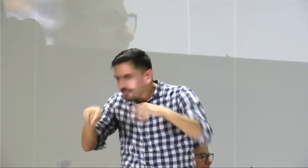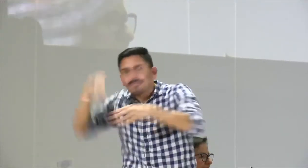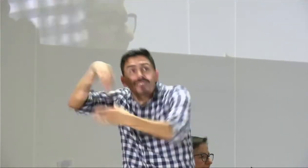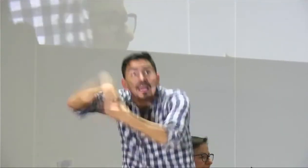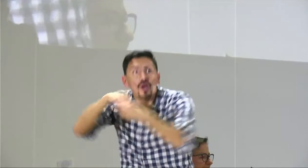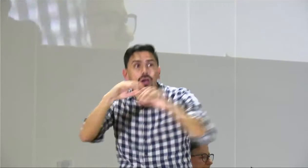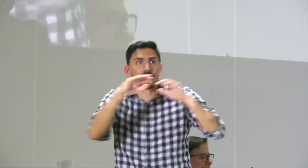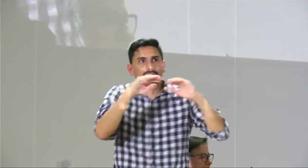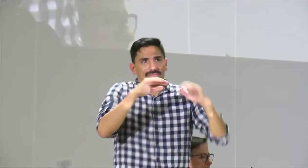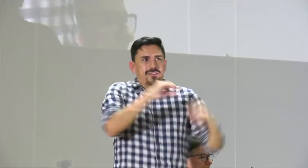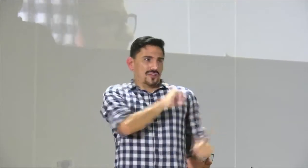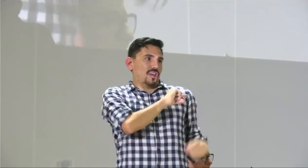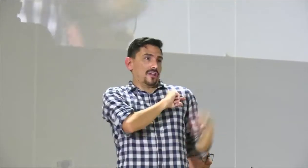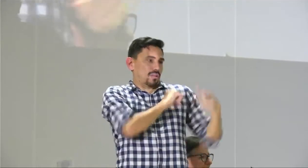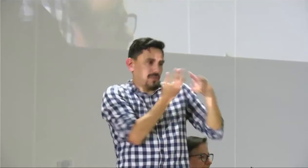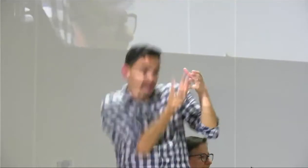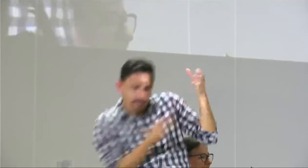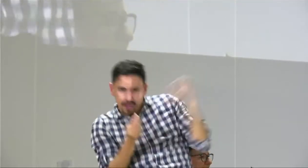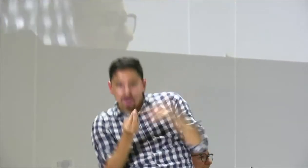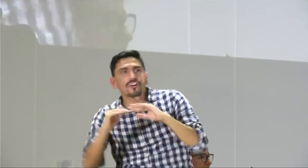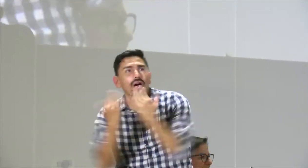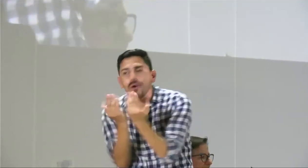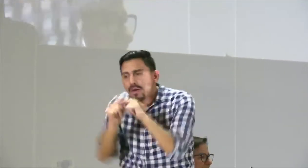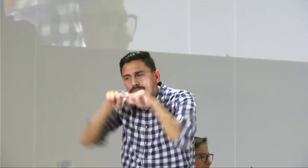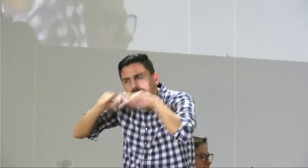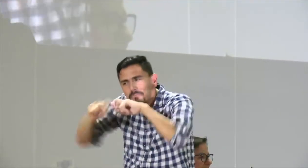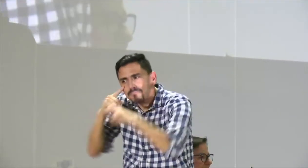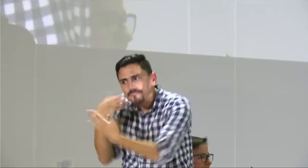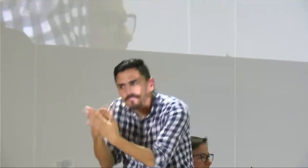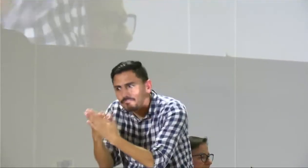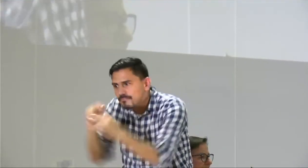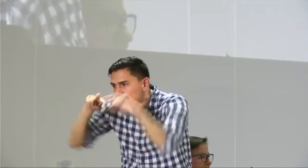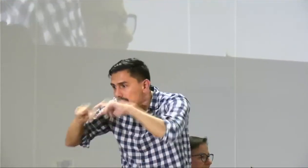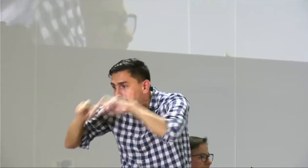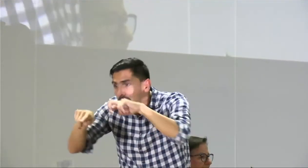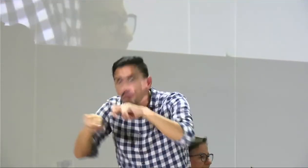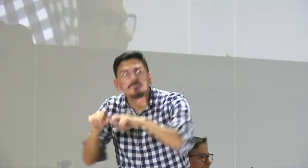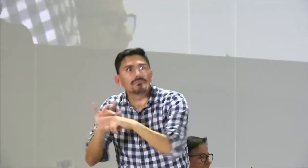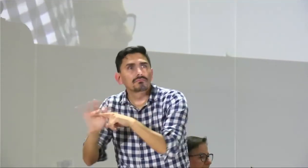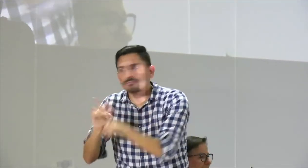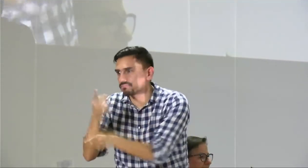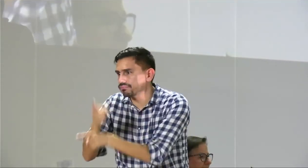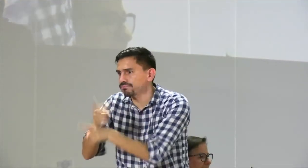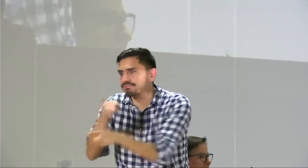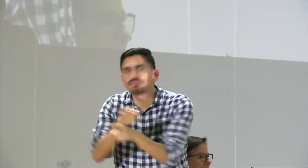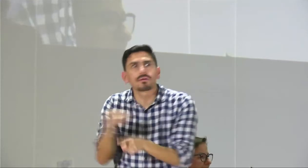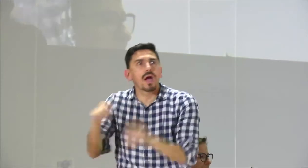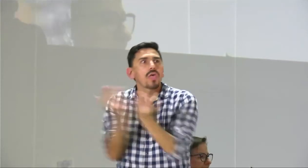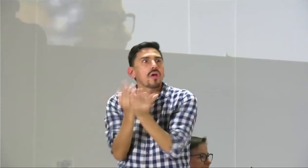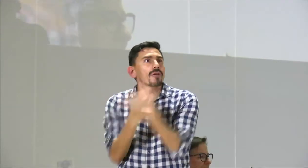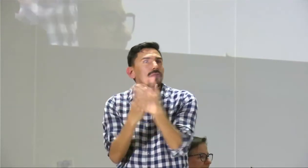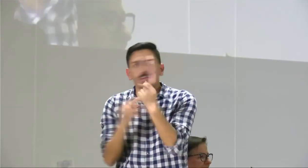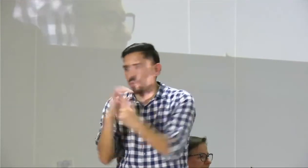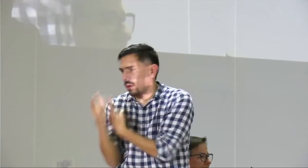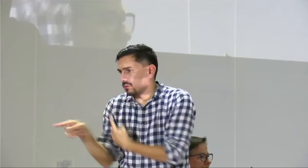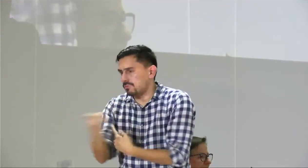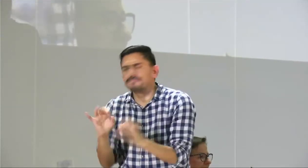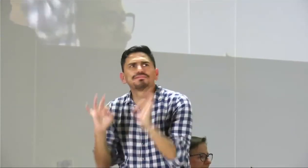tempranas para que puedan tener esa educación y se ha hecho investigación y se ha aplicado ese modelo bilingüe